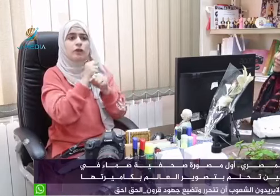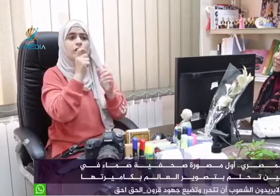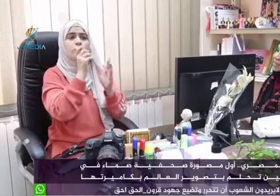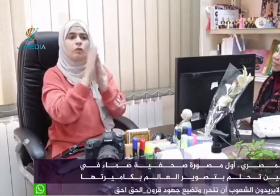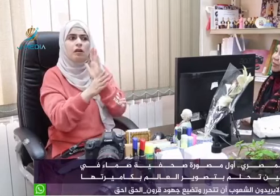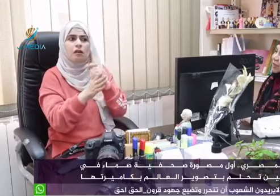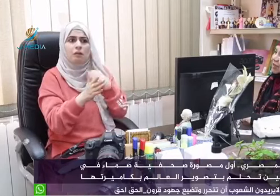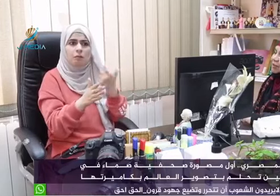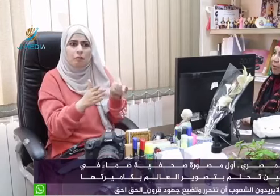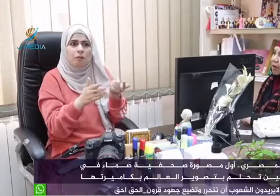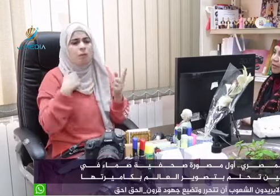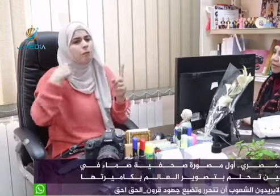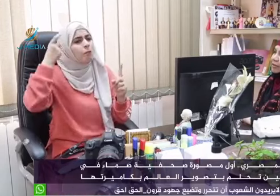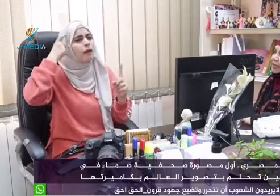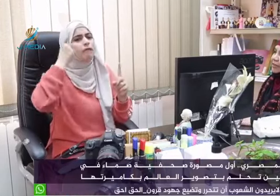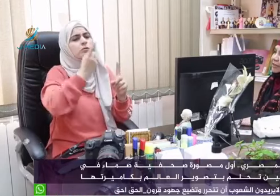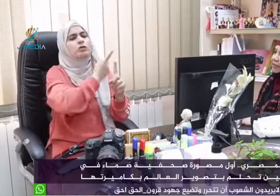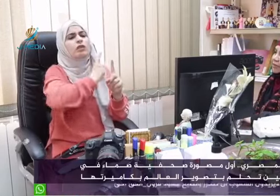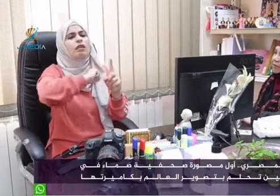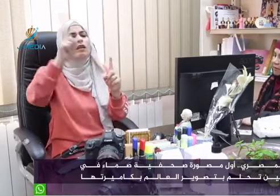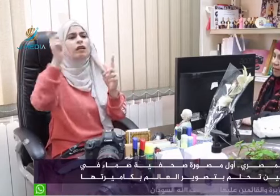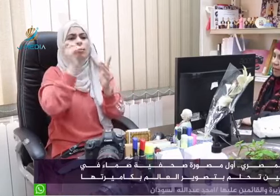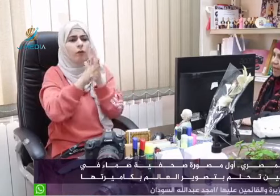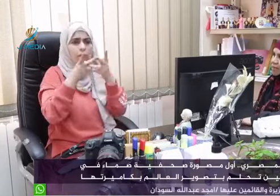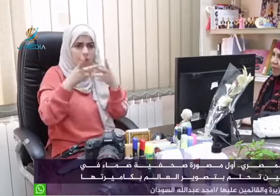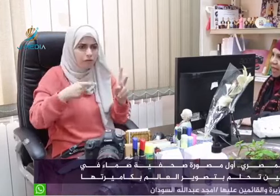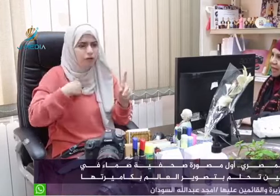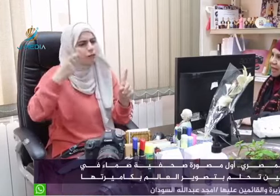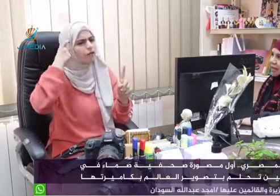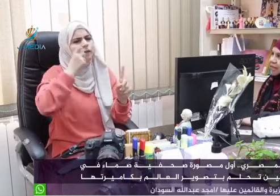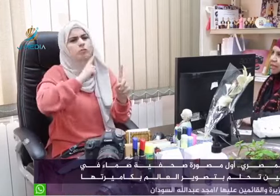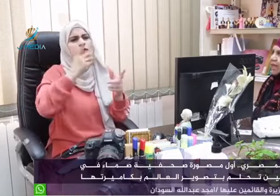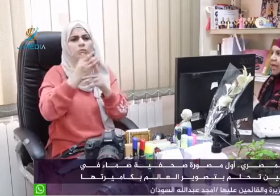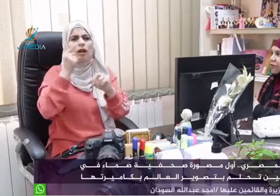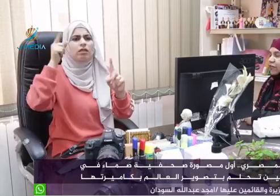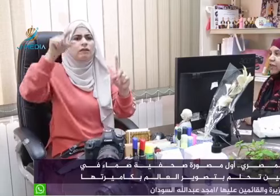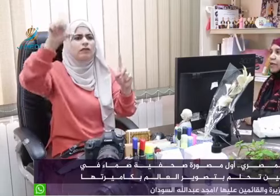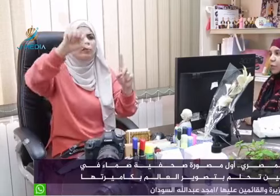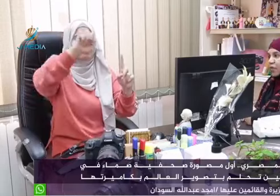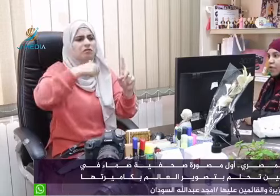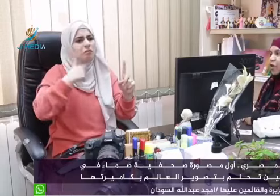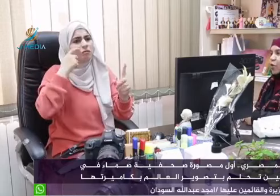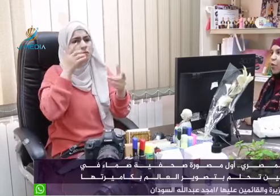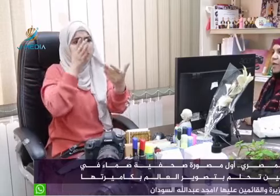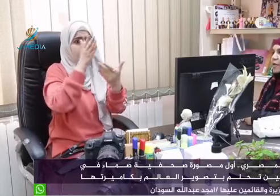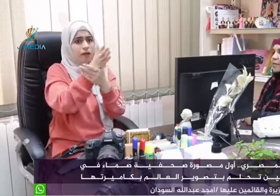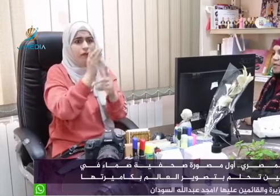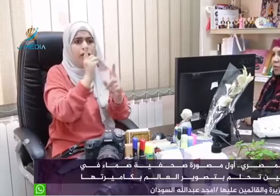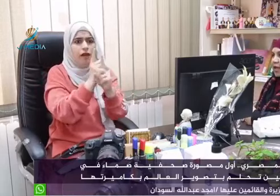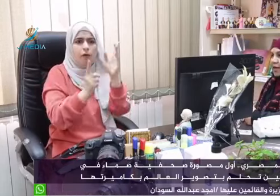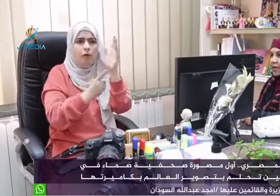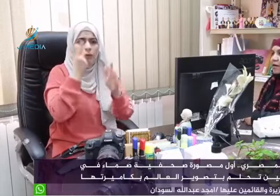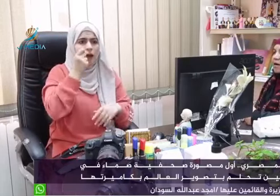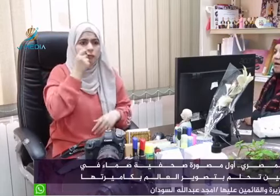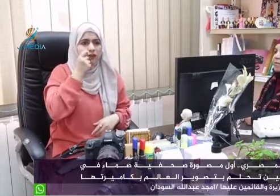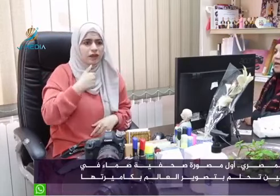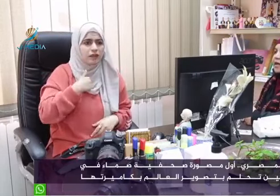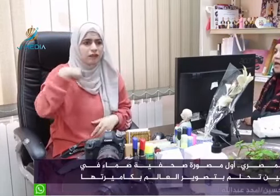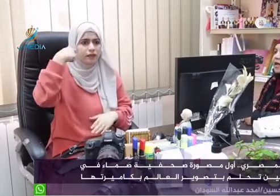واتصلت طبعاً اتصلت أسماهان إنه تعالي فيه وظيفة حكومية بالديوان قابلنا